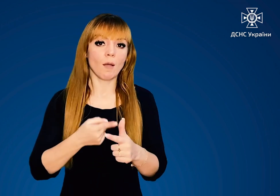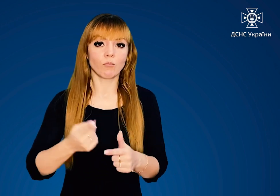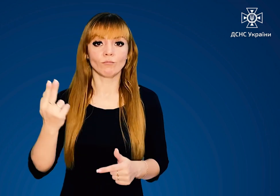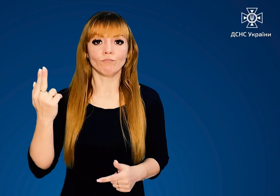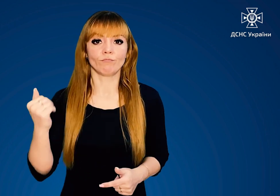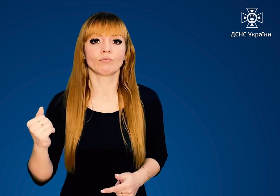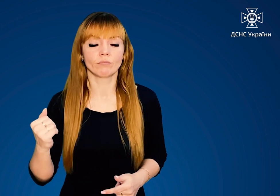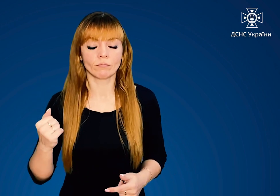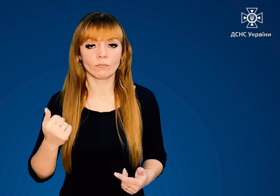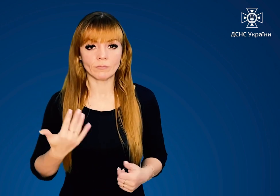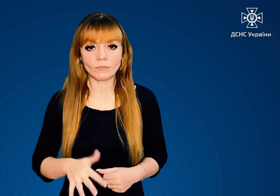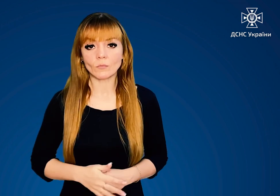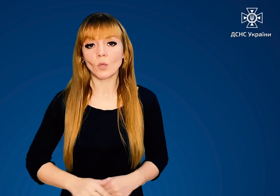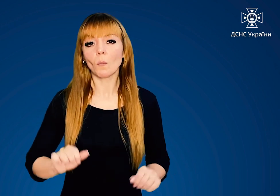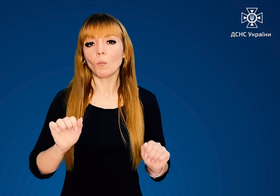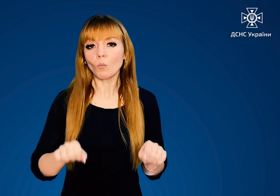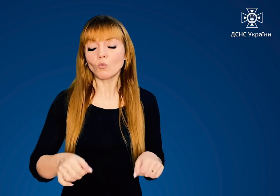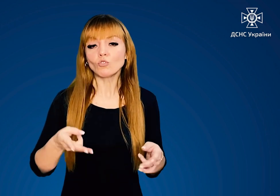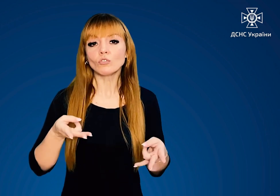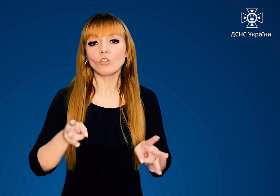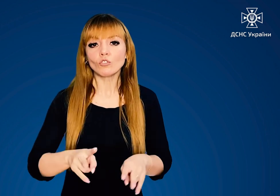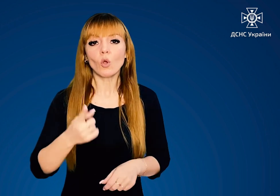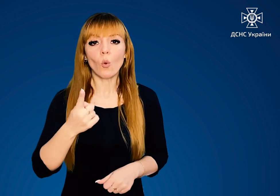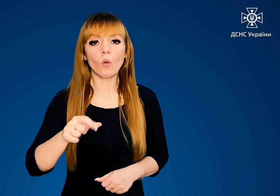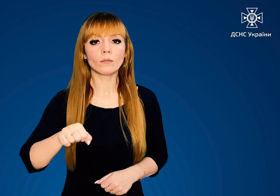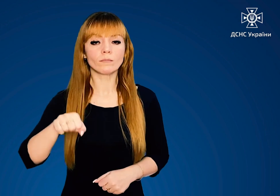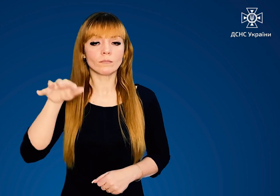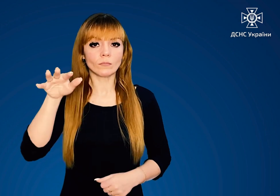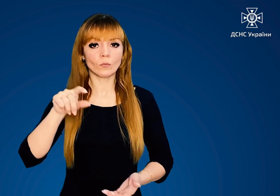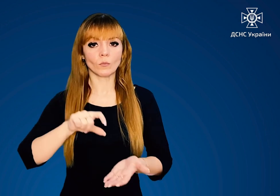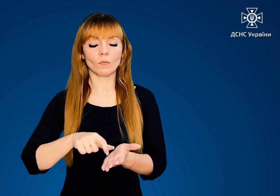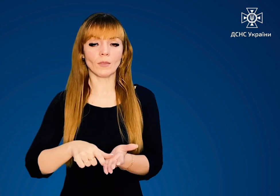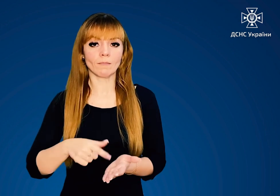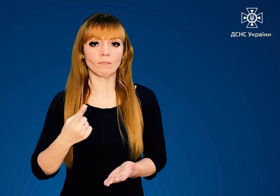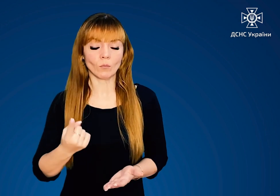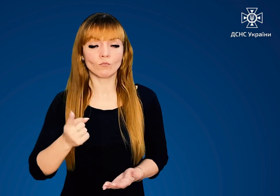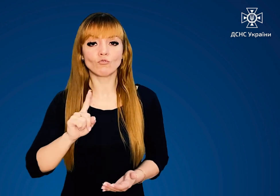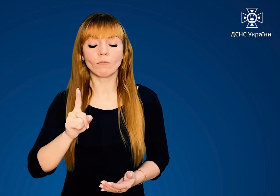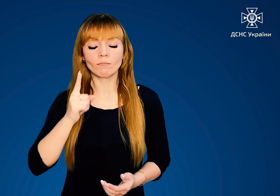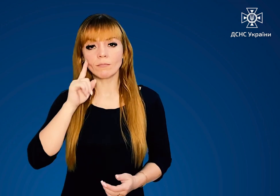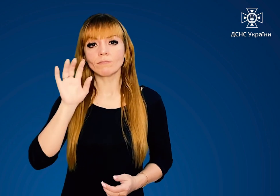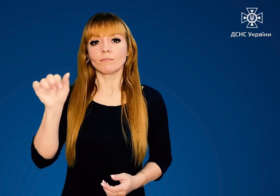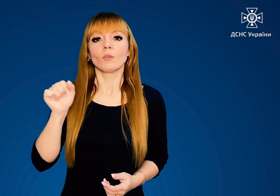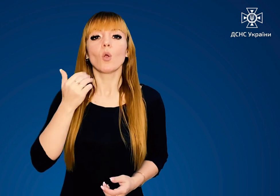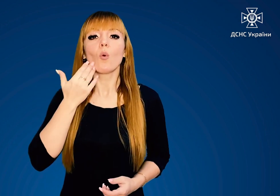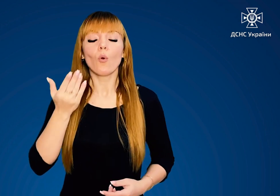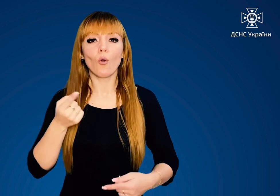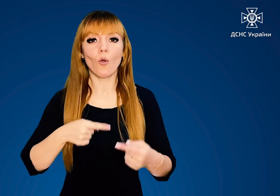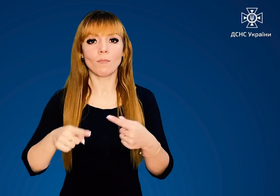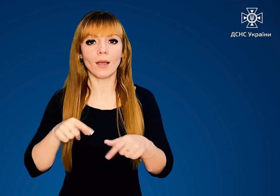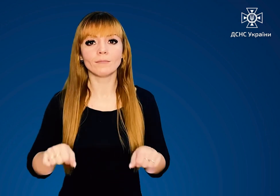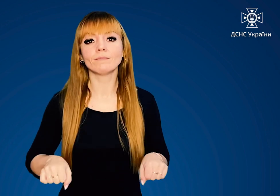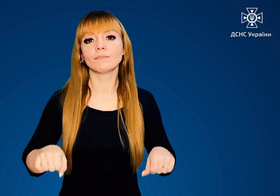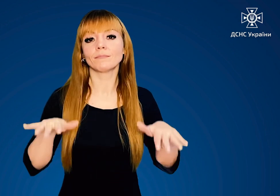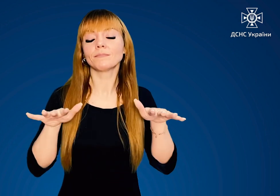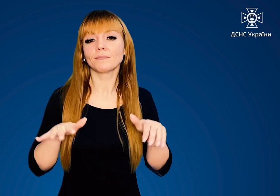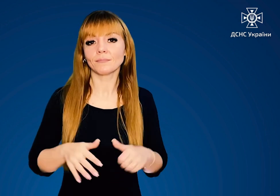запобіжники Можна залишити увімкненим світло, аби бачити, коли постачання відновиться